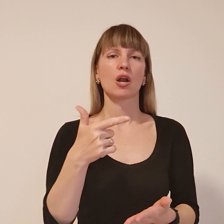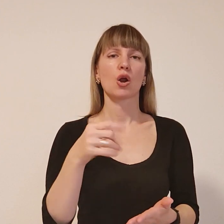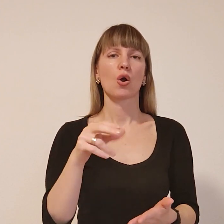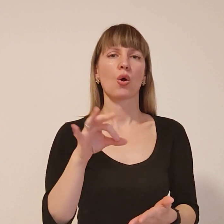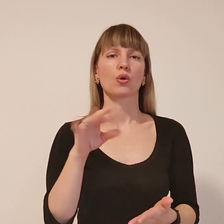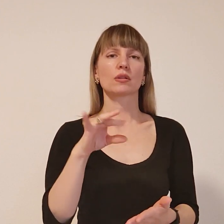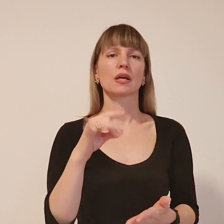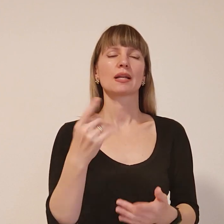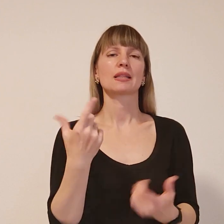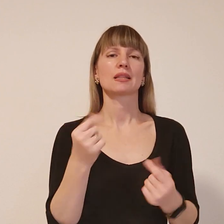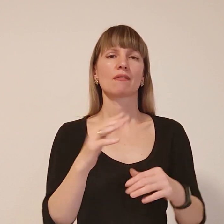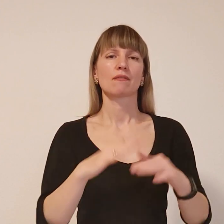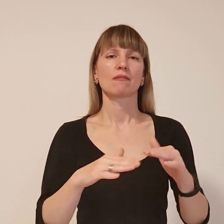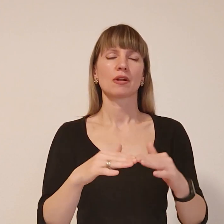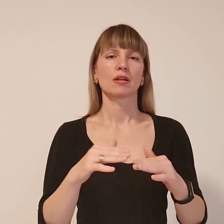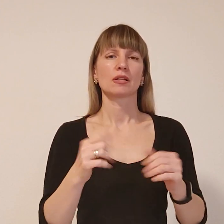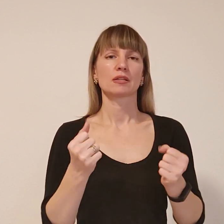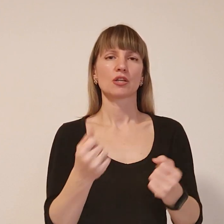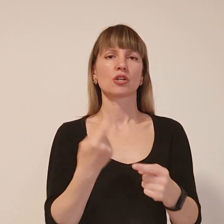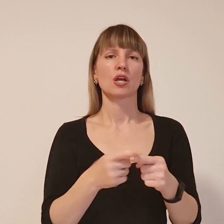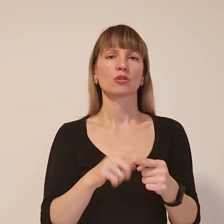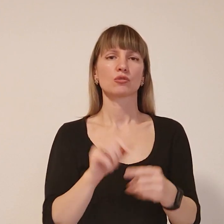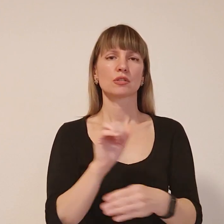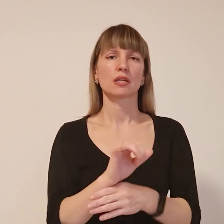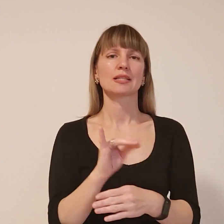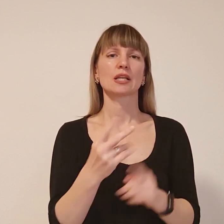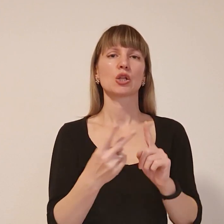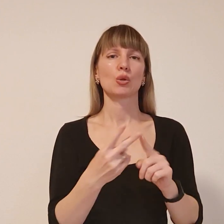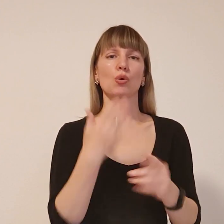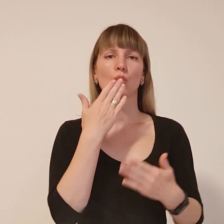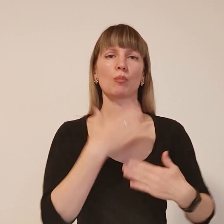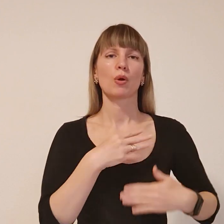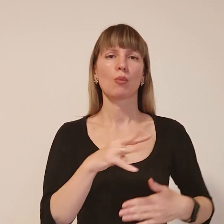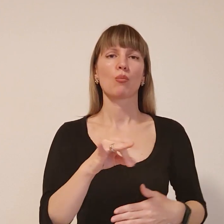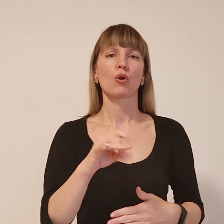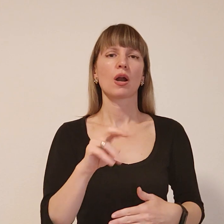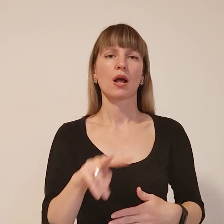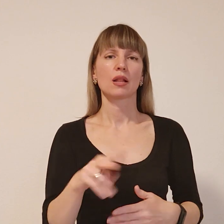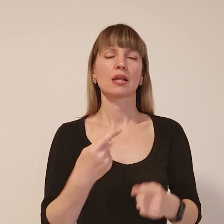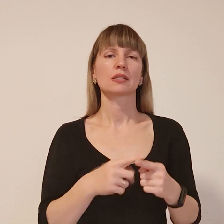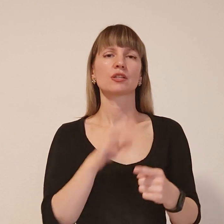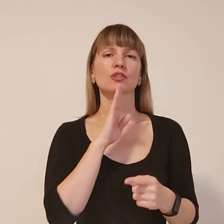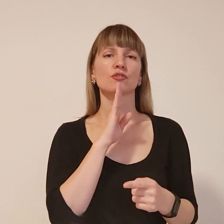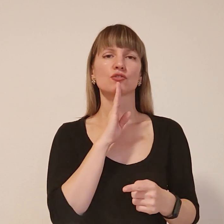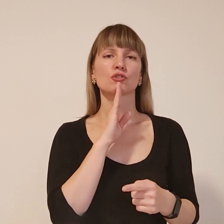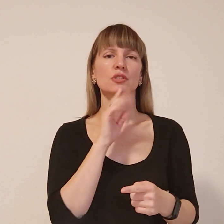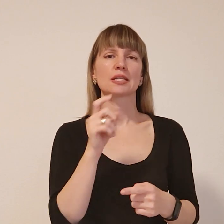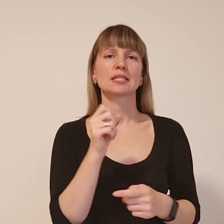тримають атомну станцію. І другий мій улюблений мурал – це дівчинка зі свічкою.